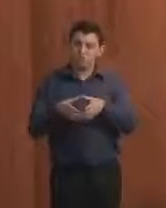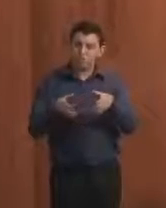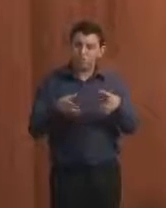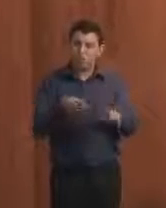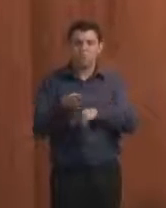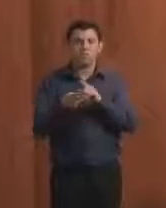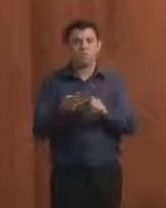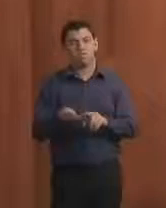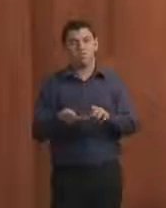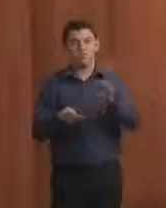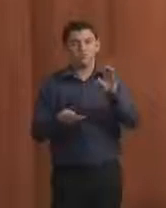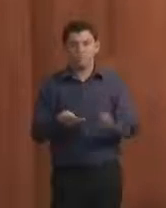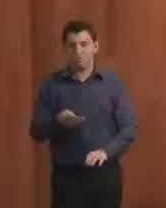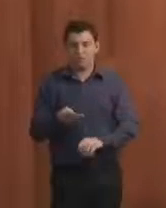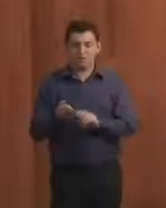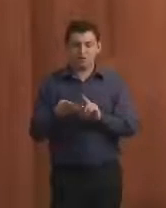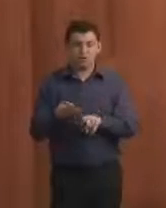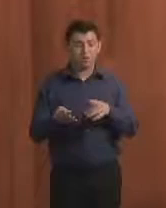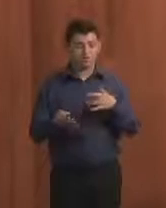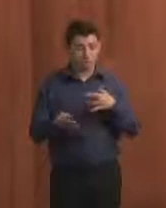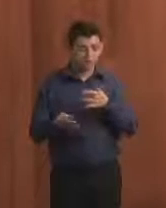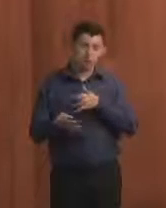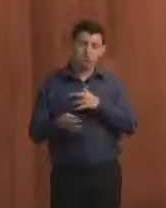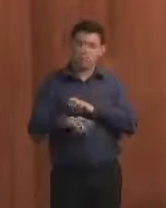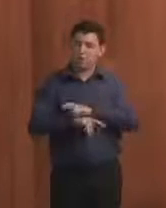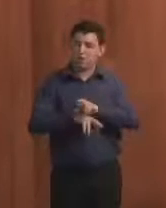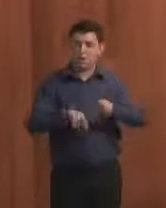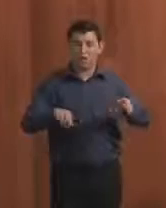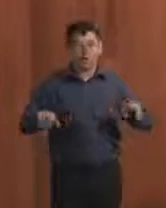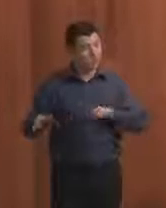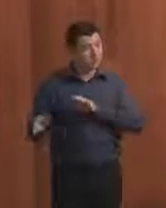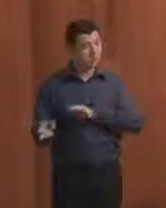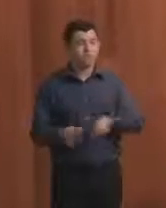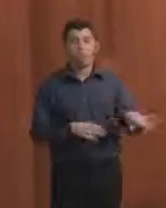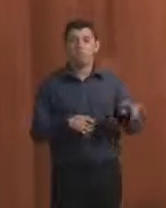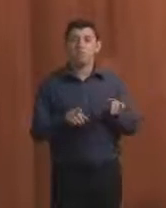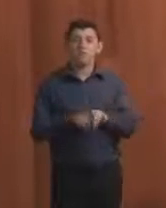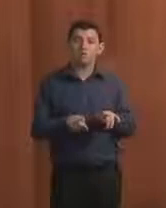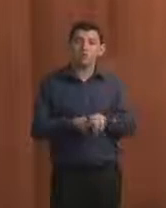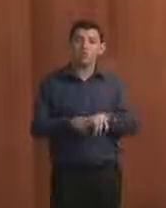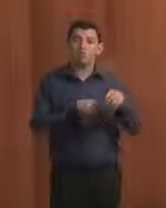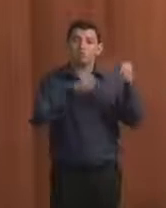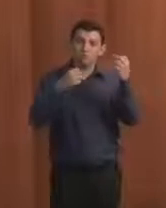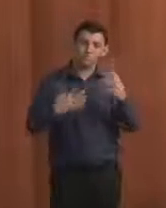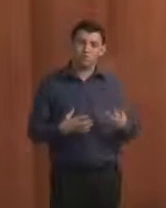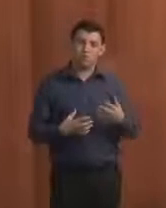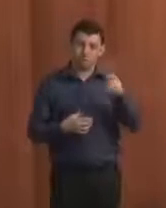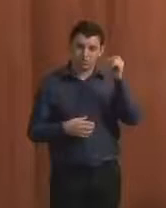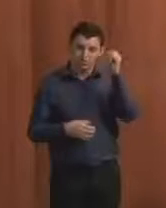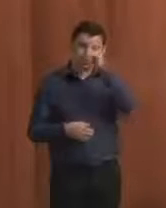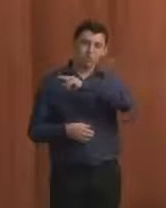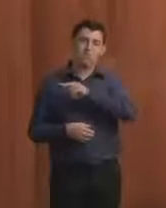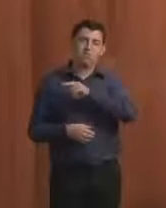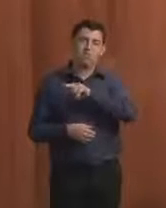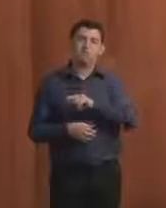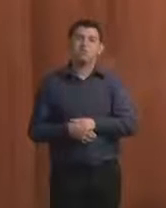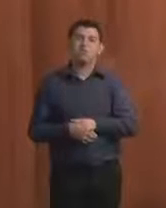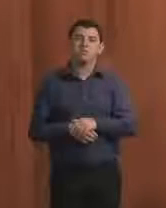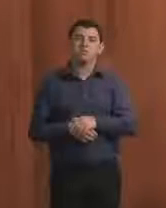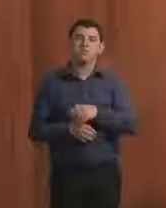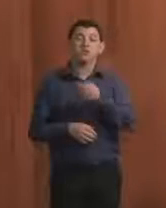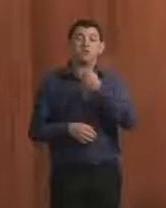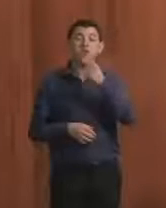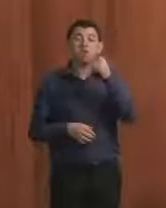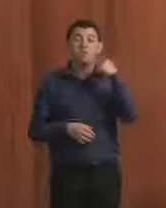cívicas, da saúde do IFC. Também comentou-se a dificuldade de deslocamentos dos promotores, as